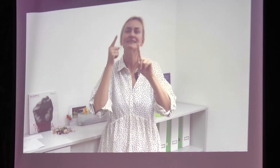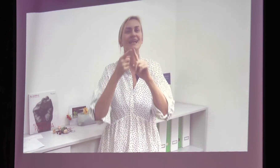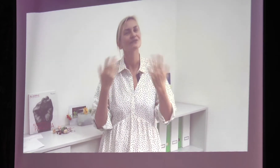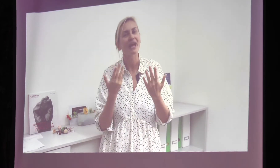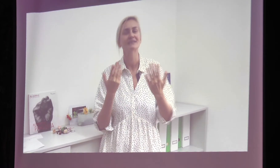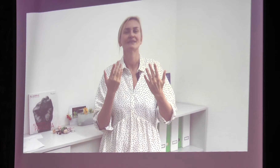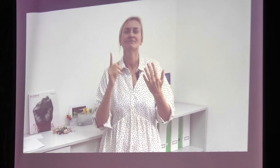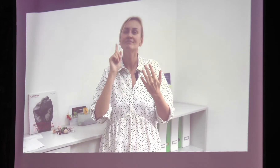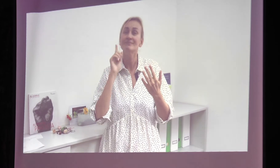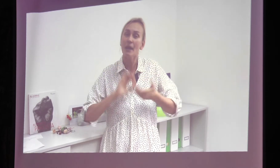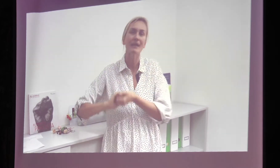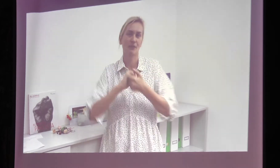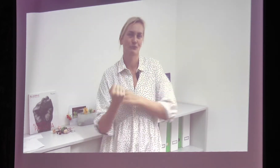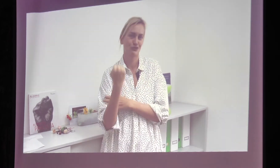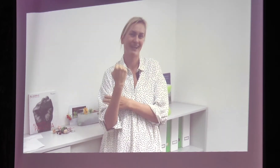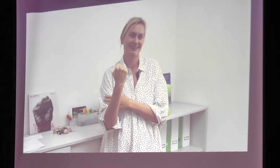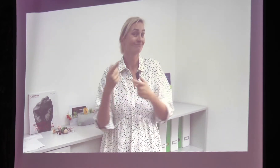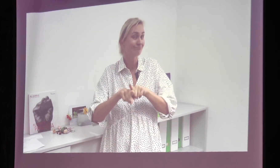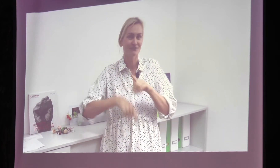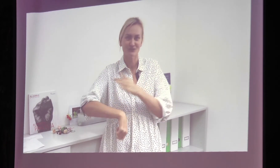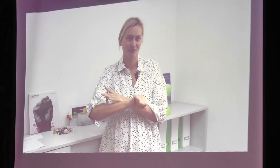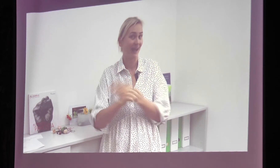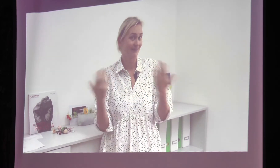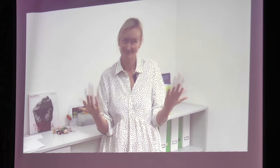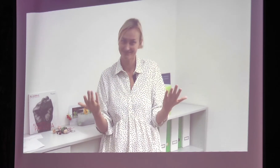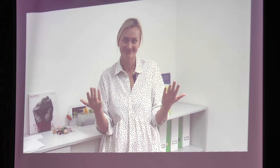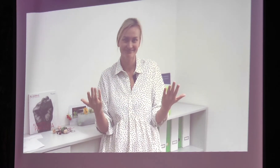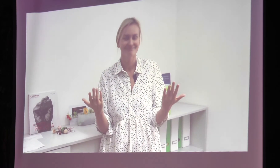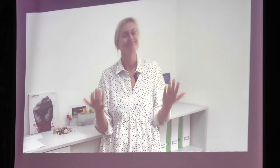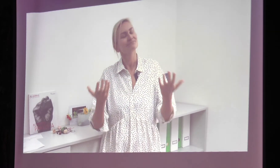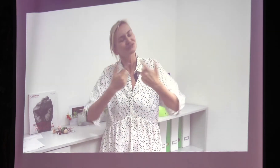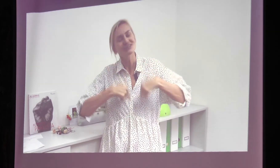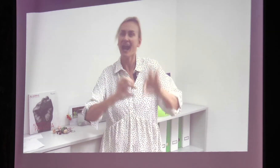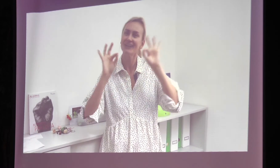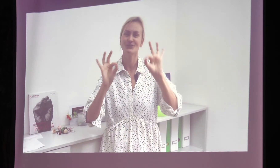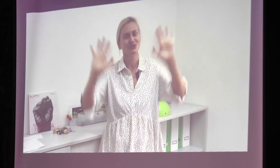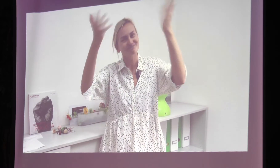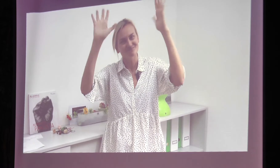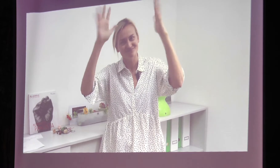und gemeinsam sind wir stark. Das ist unser Ziel, wie es im Fußball auch das Motto ist.